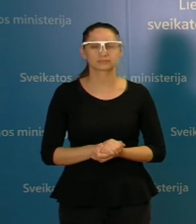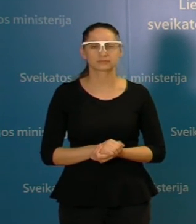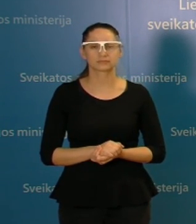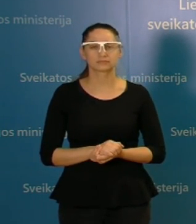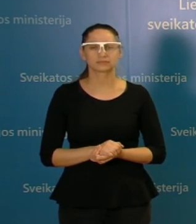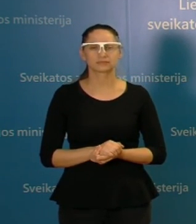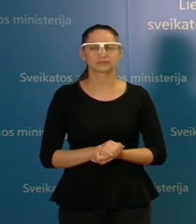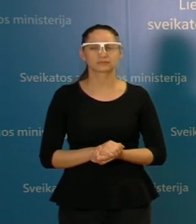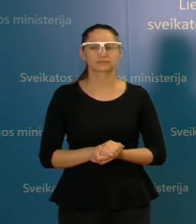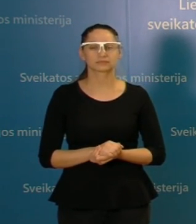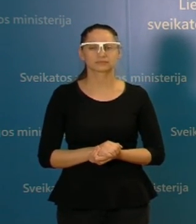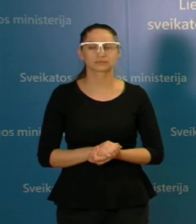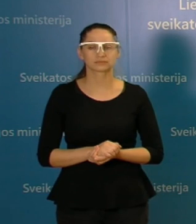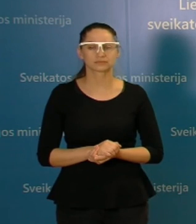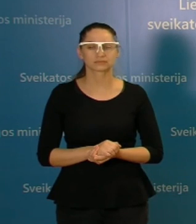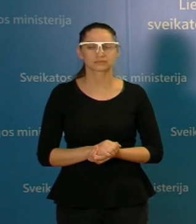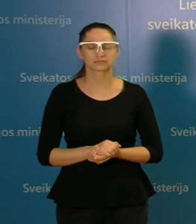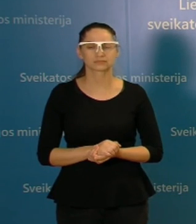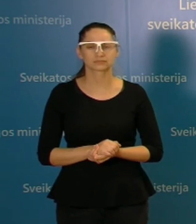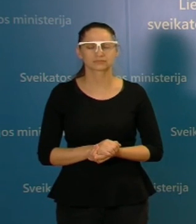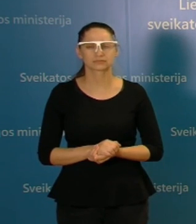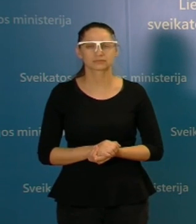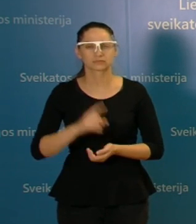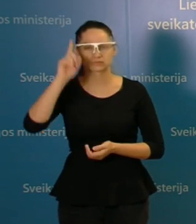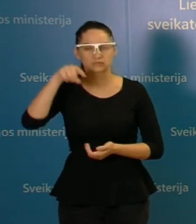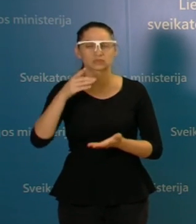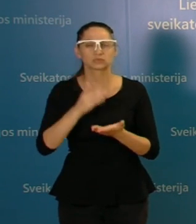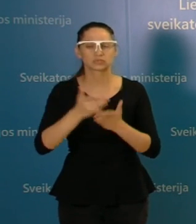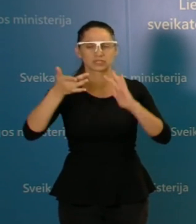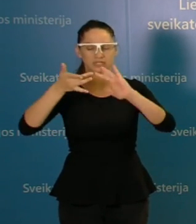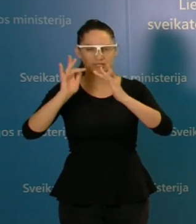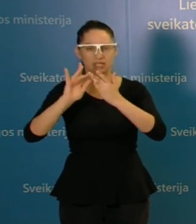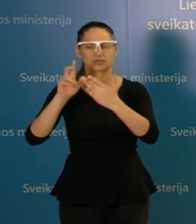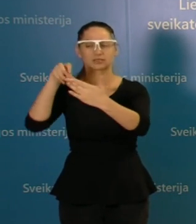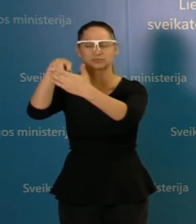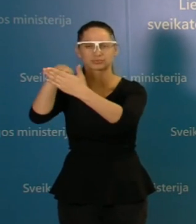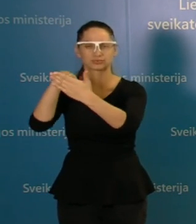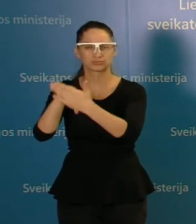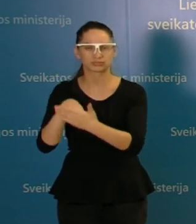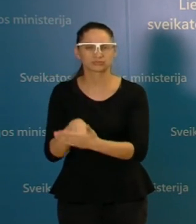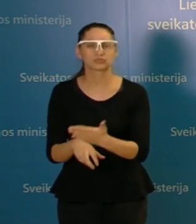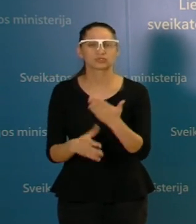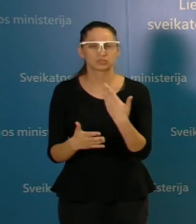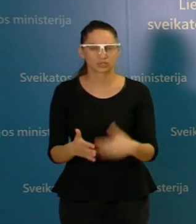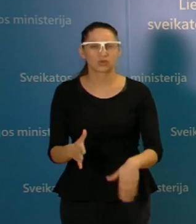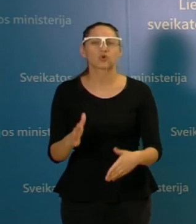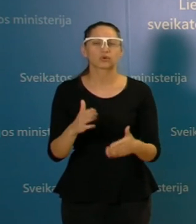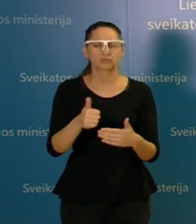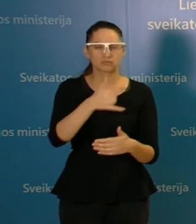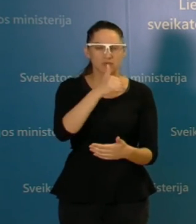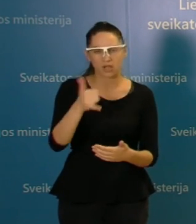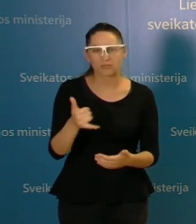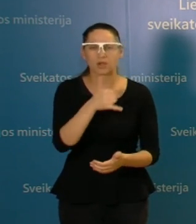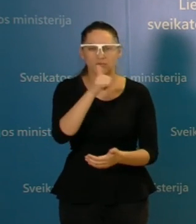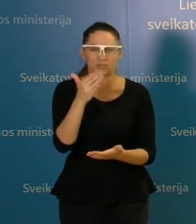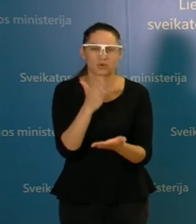techninių sprendimų, kiek žinau, tam tikros internetinės registracijos versijos pradinės jau yra bandomas,